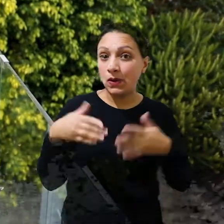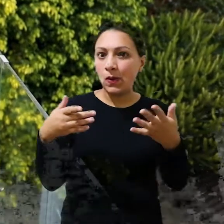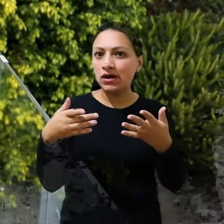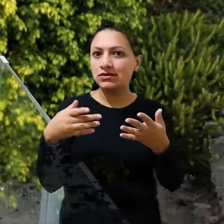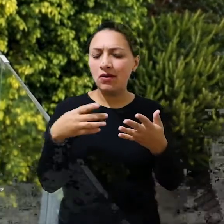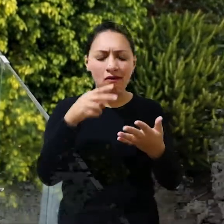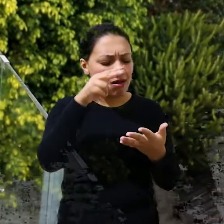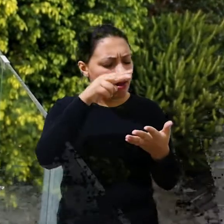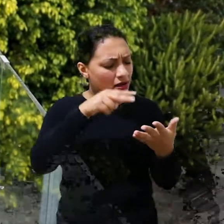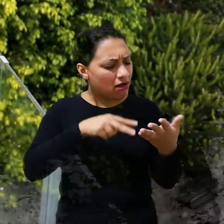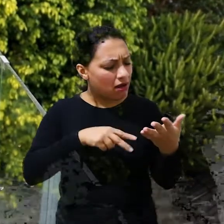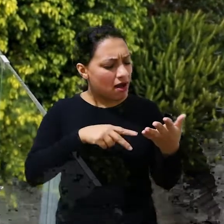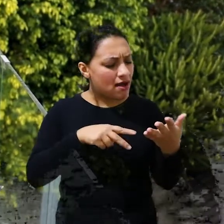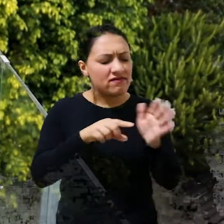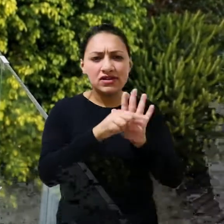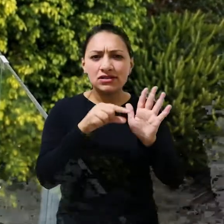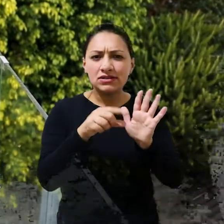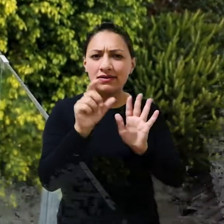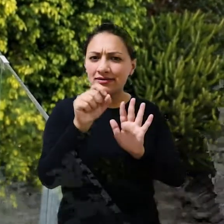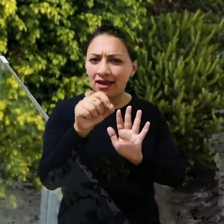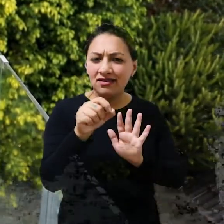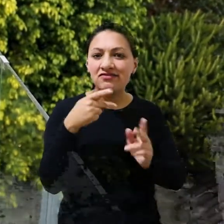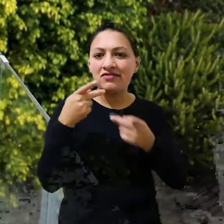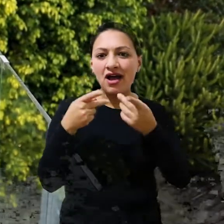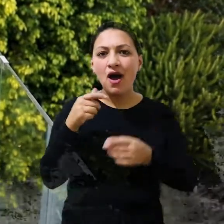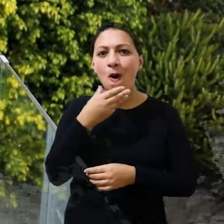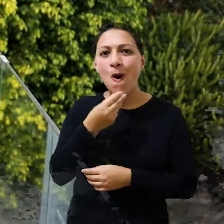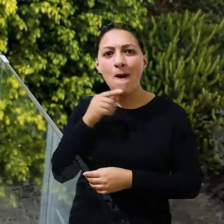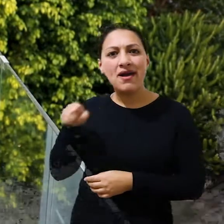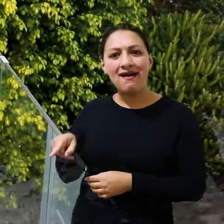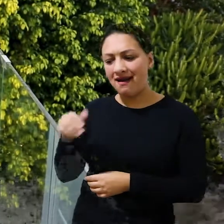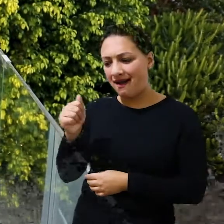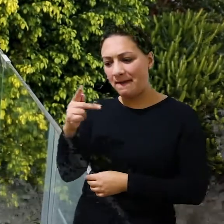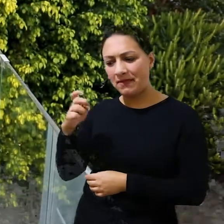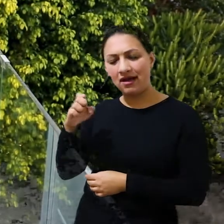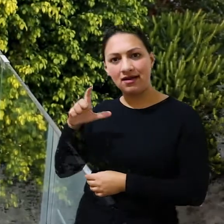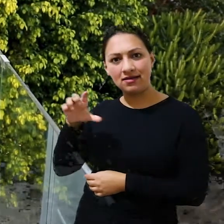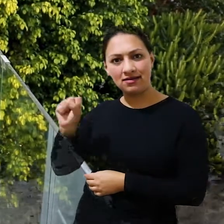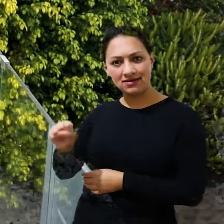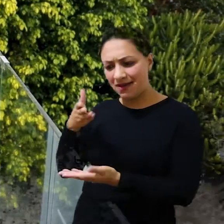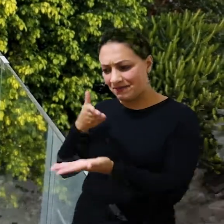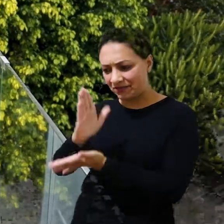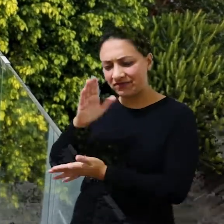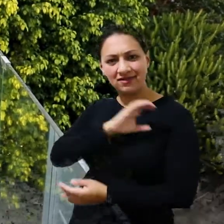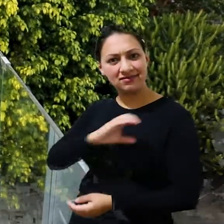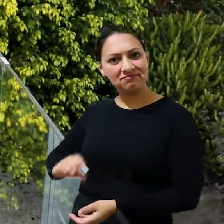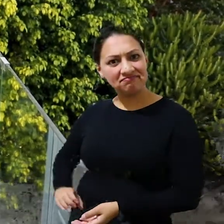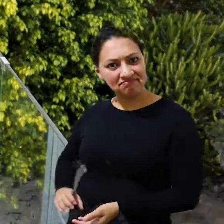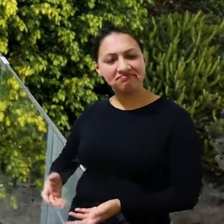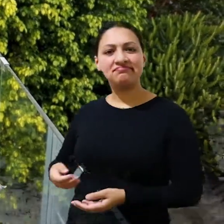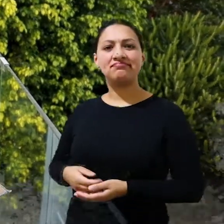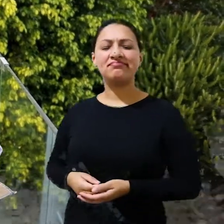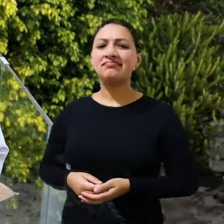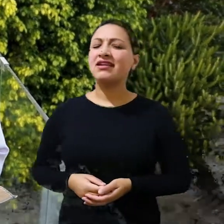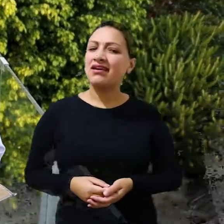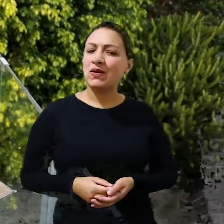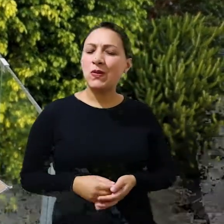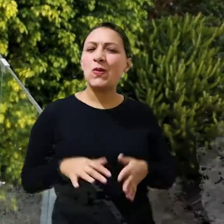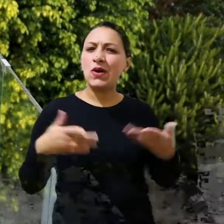versículo 10, ele diz o seguinte, Saúdem a peles aprovado em Cristo Jesus. Geralmente nós